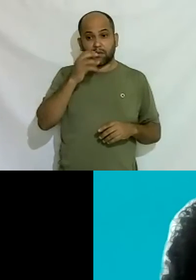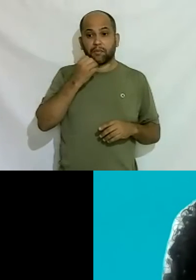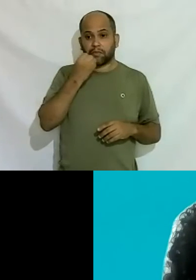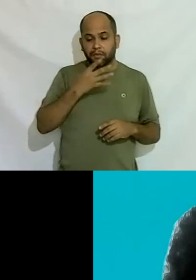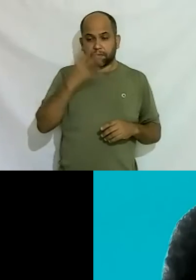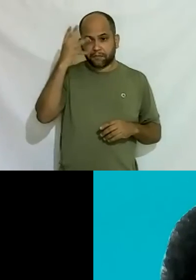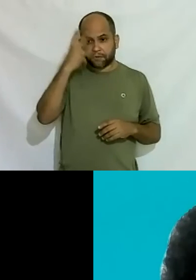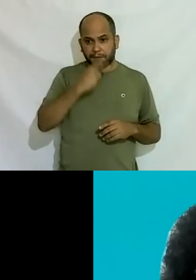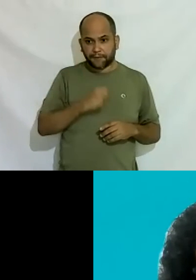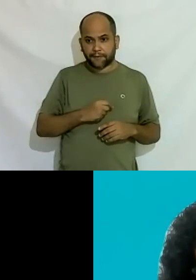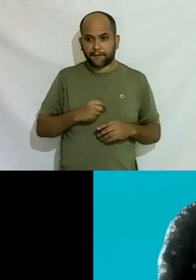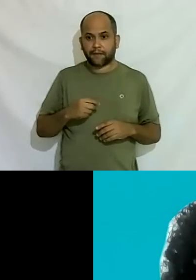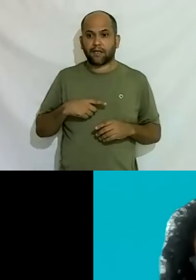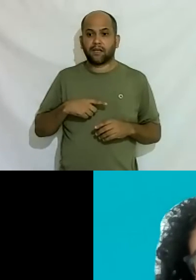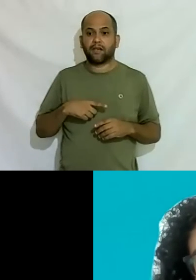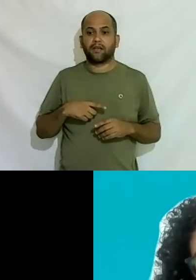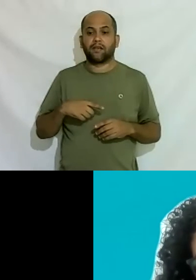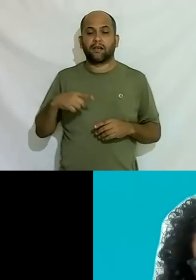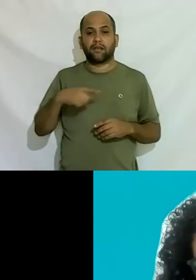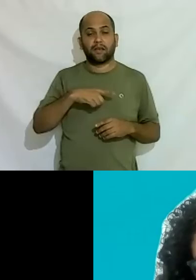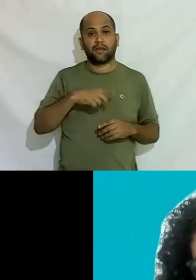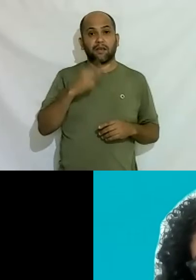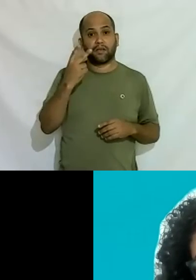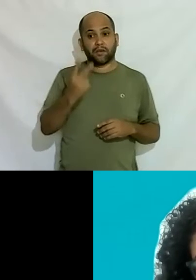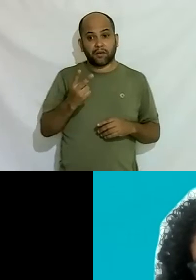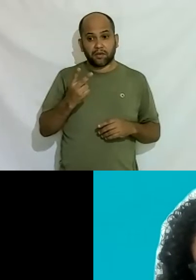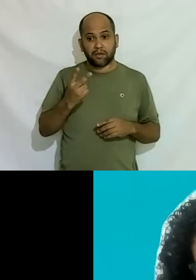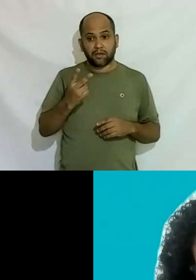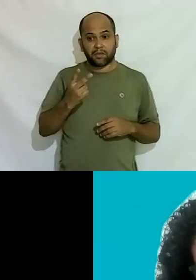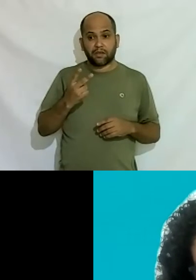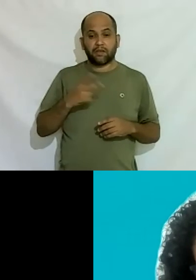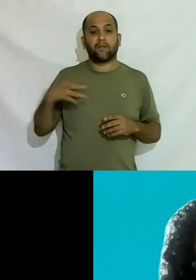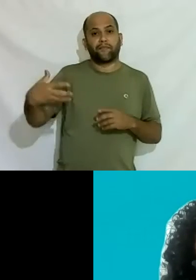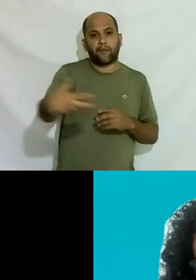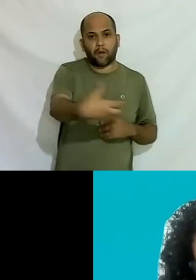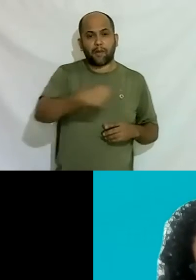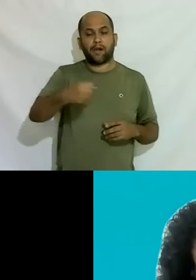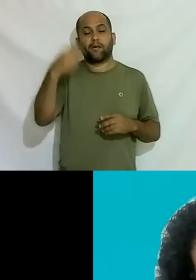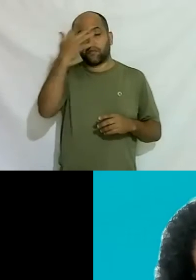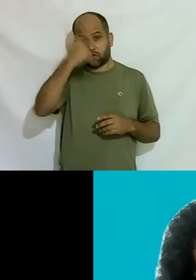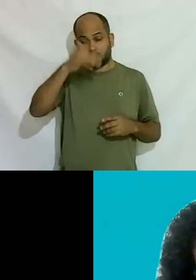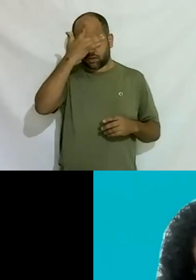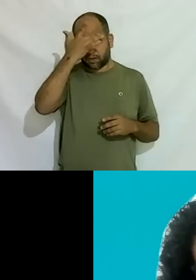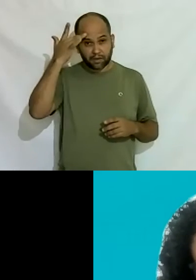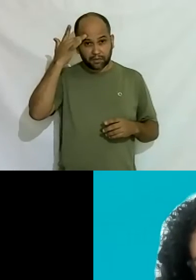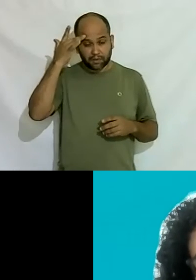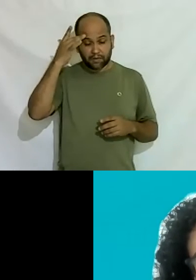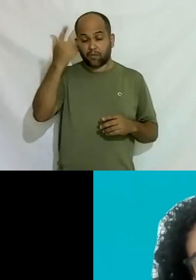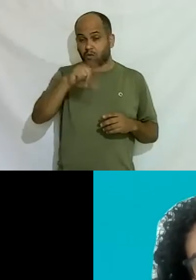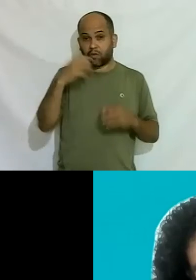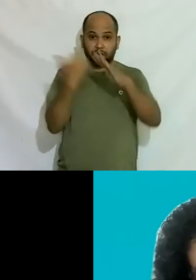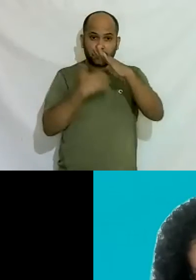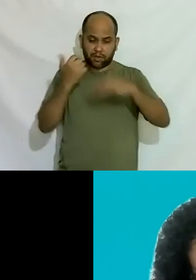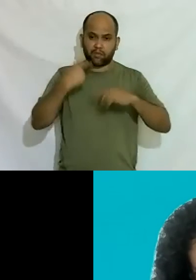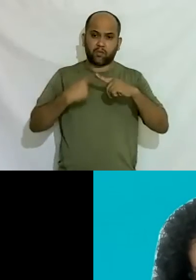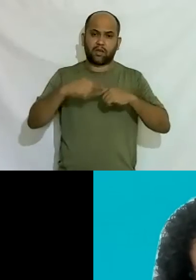tem de engenheiros duas que foram roubadas por outra empresa que eram muito competentes duas vezes tem uma engenheirada